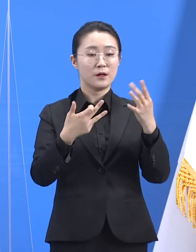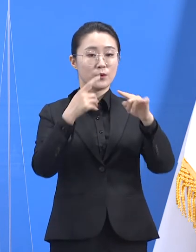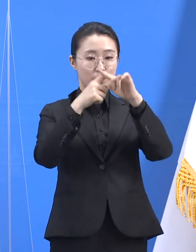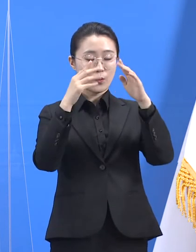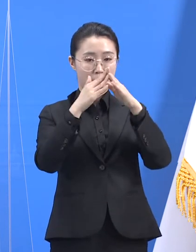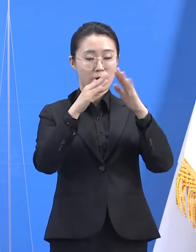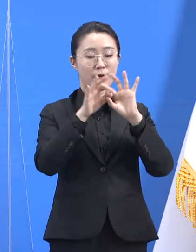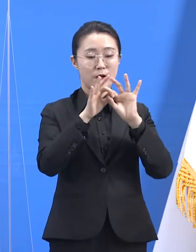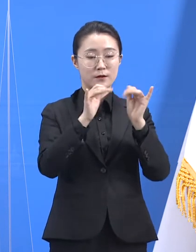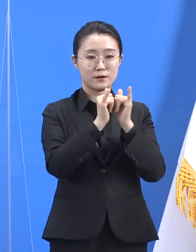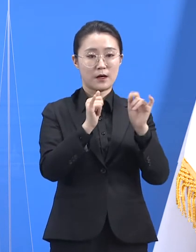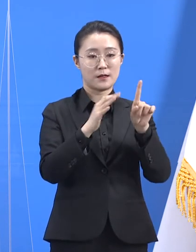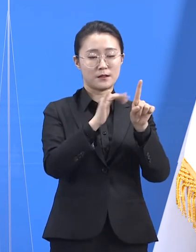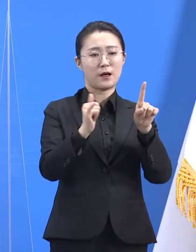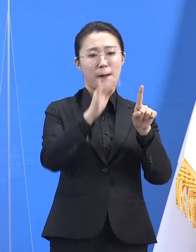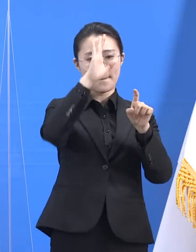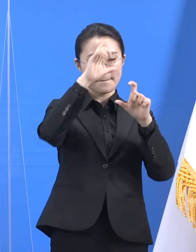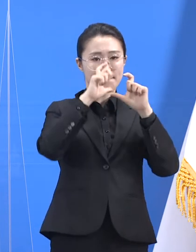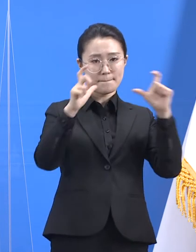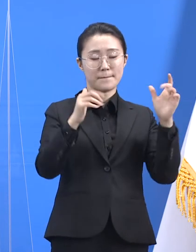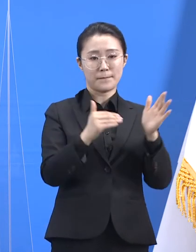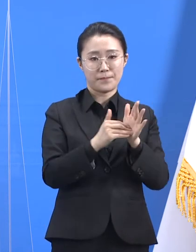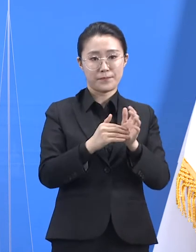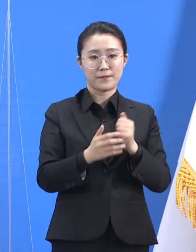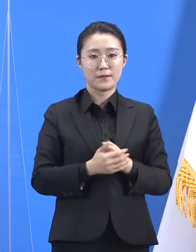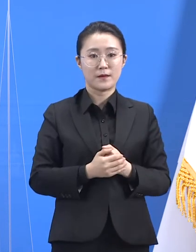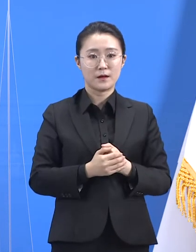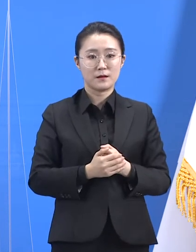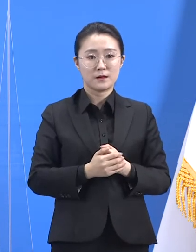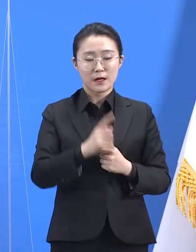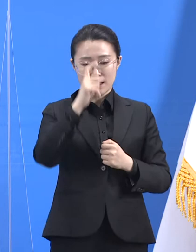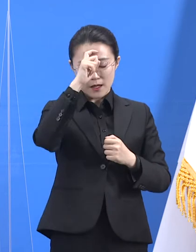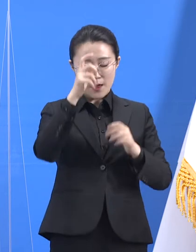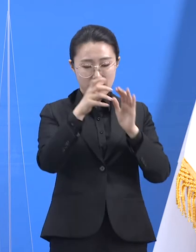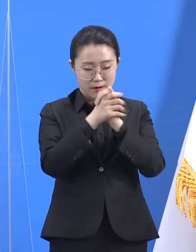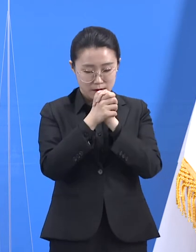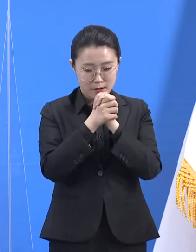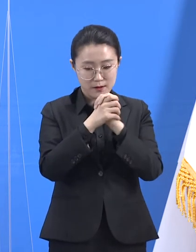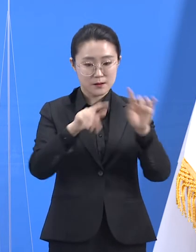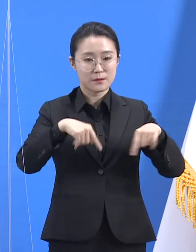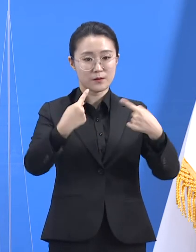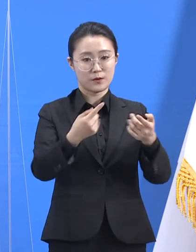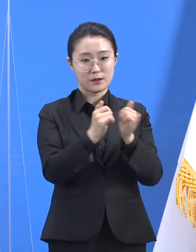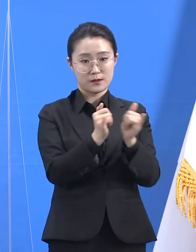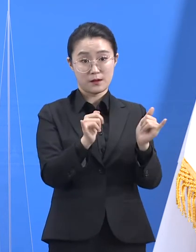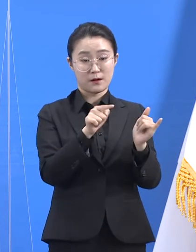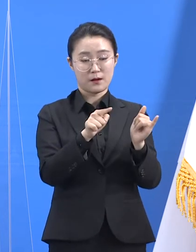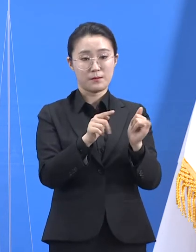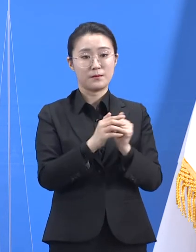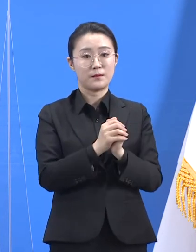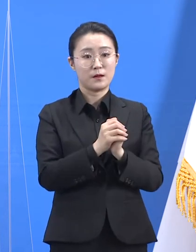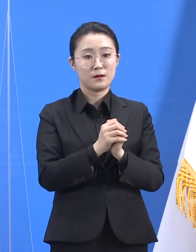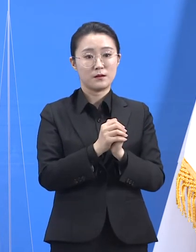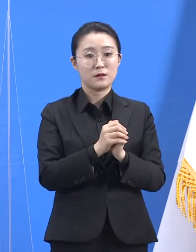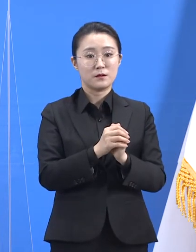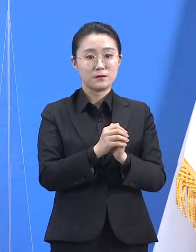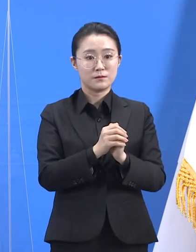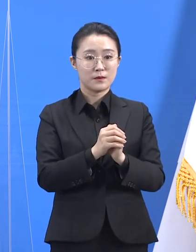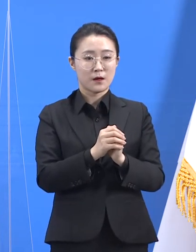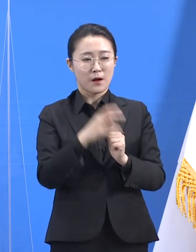확진자께서 마지막으로 예배에 참석한 11일은 당시 교회 방문 인원을 대상으로